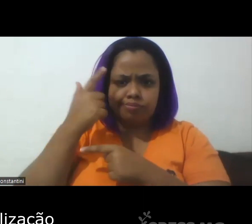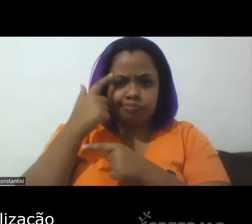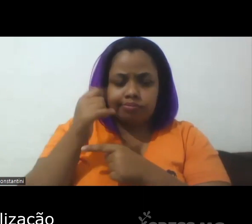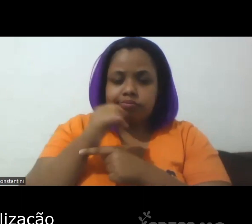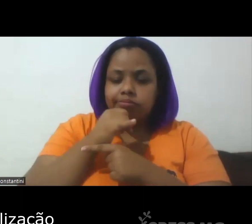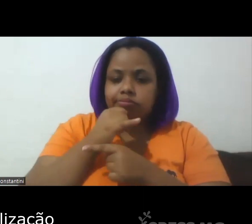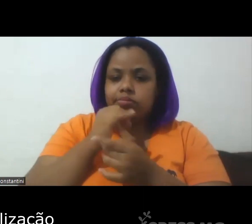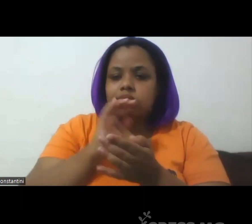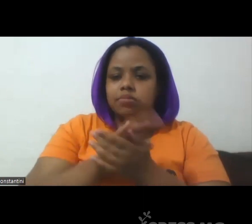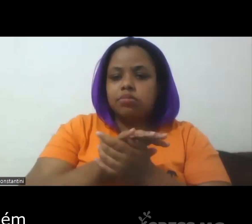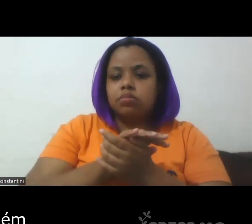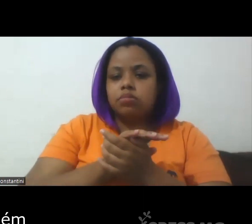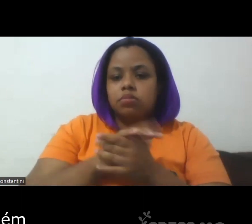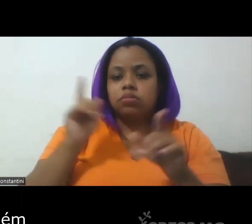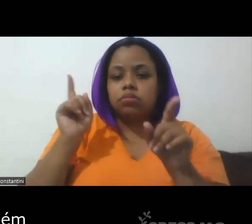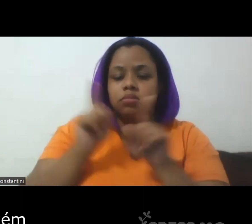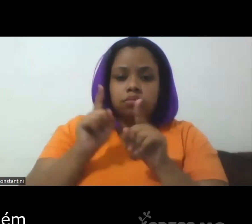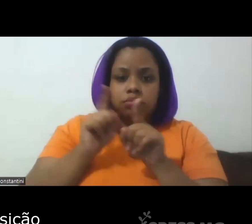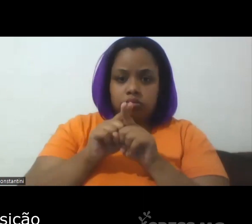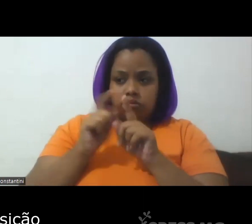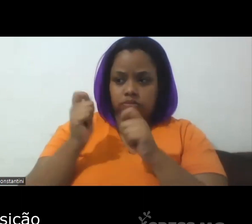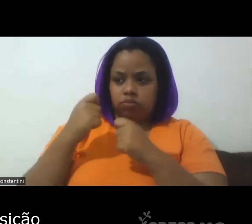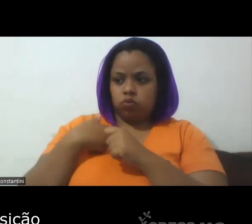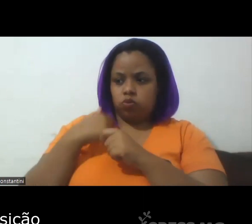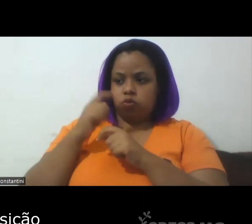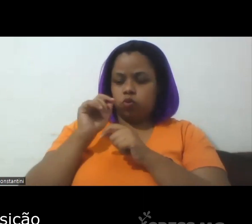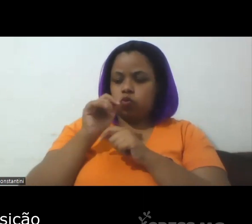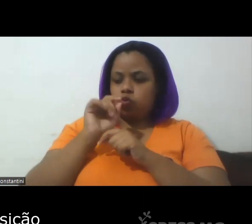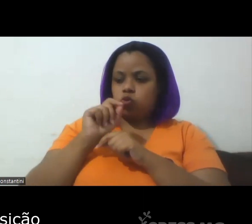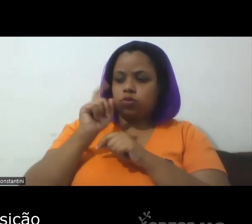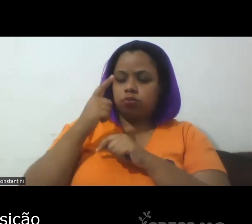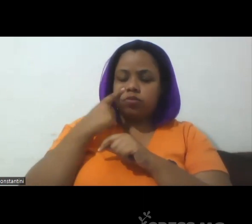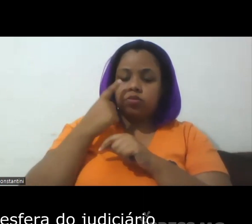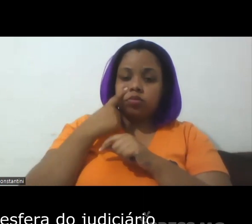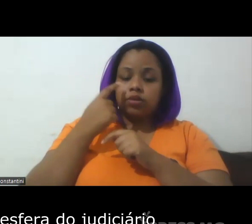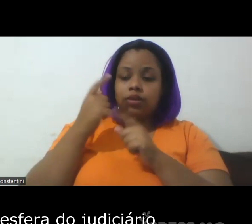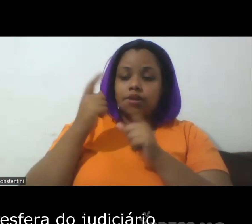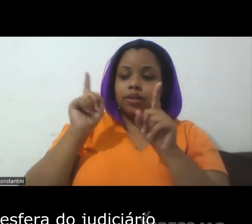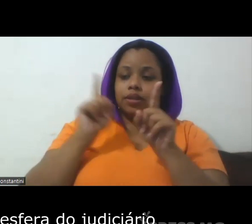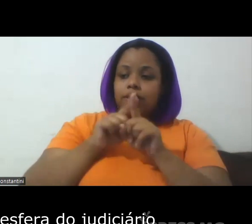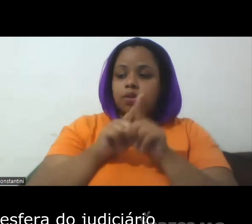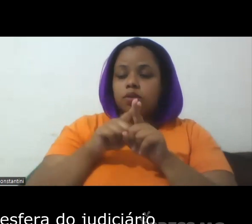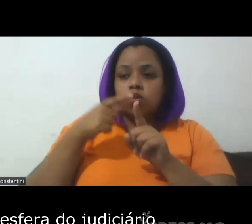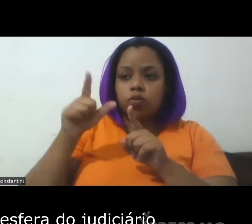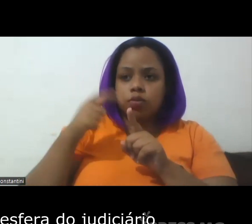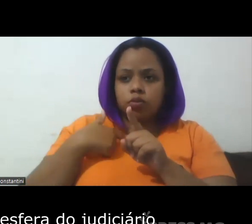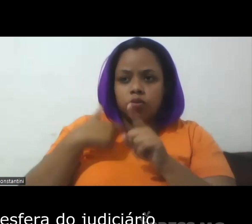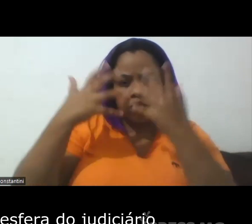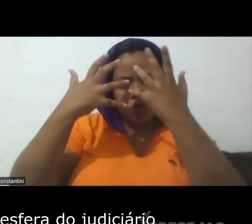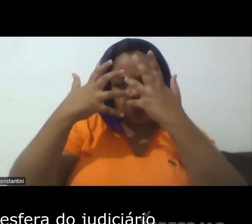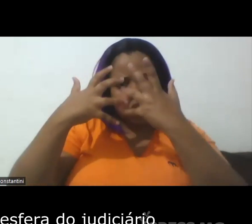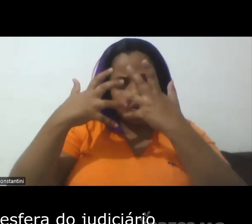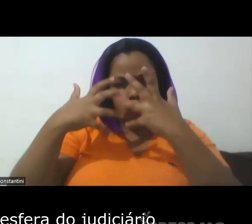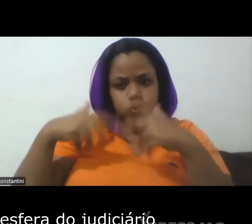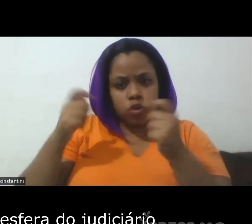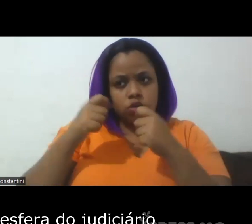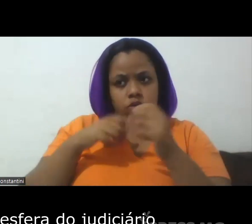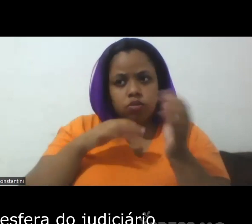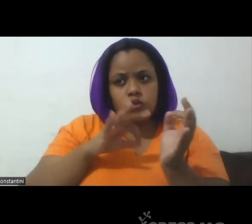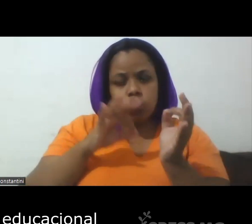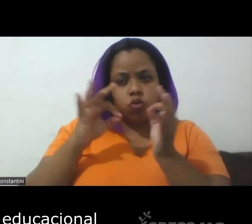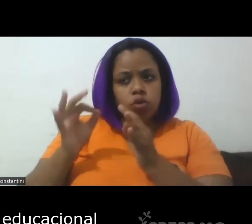judicialização ou também a sobreposição da lógica processual da esfera do